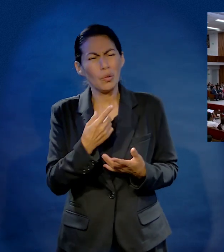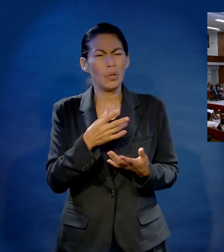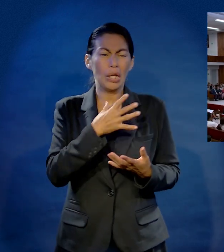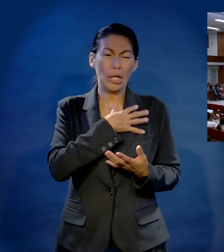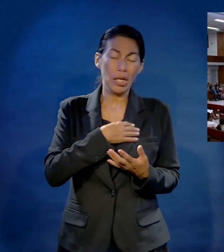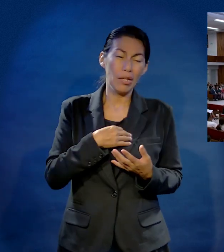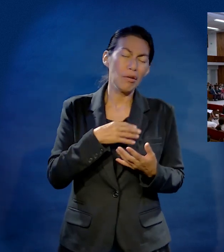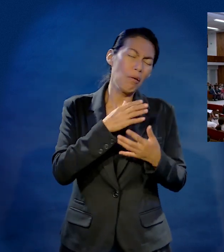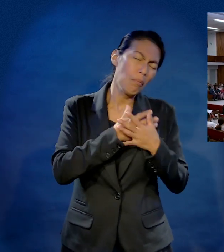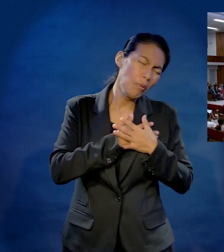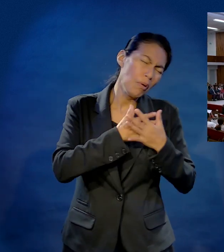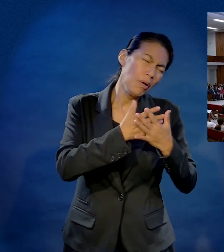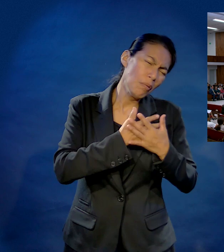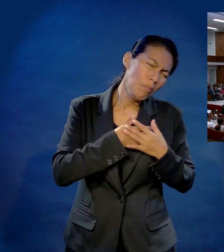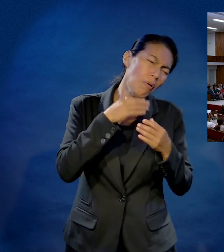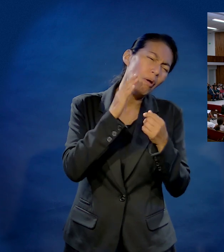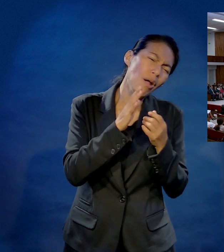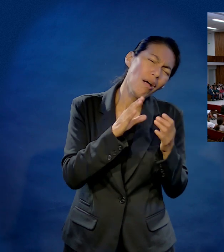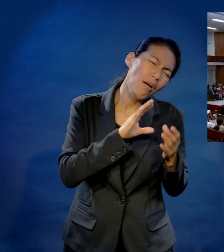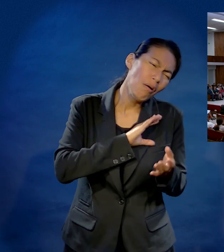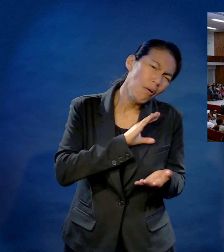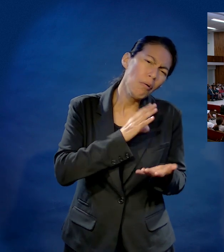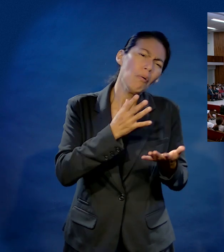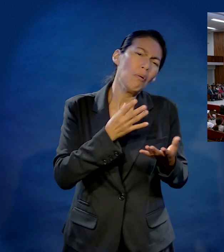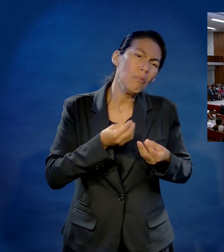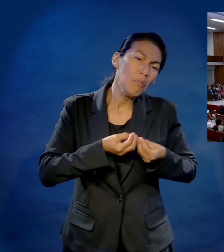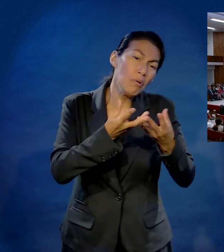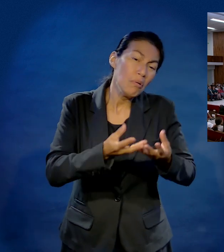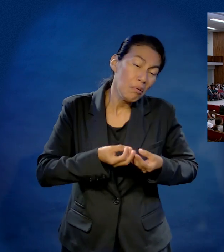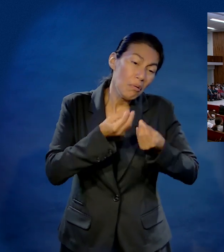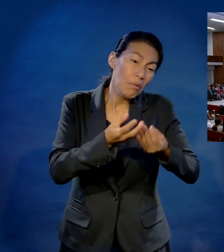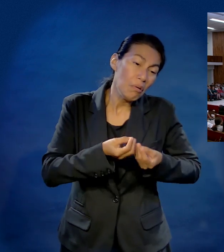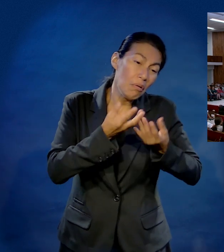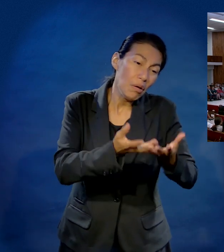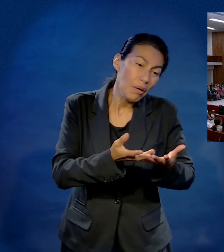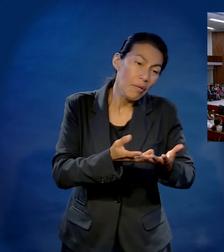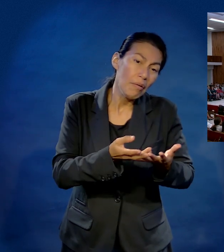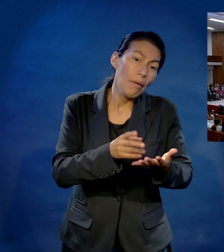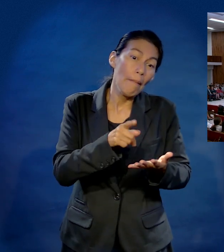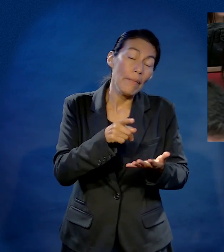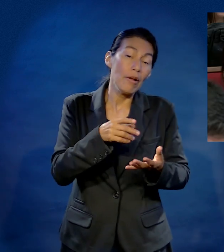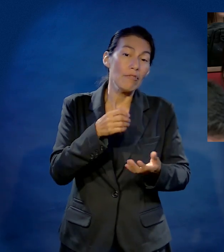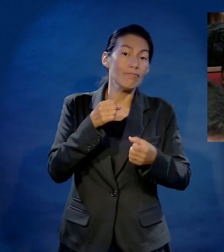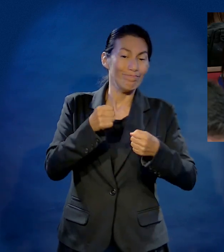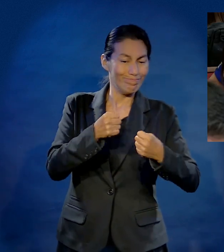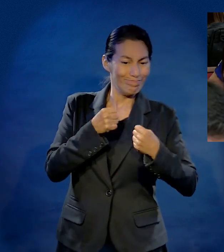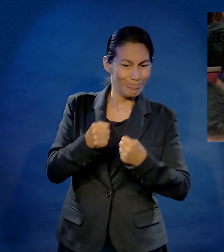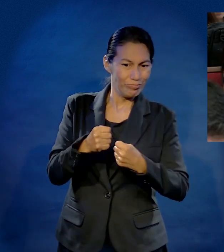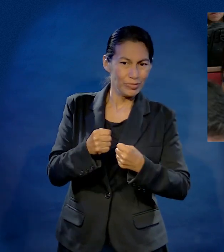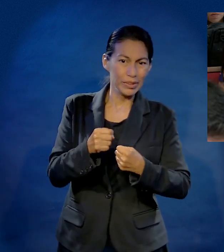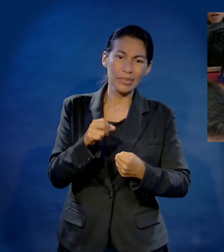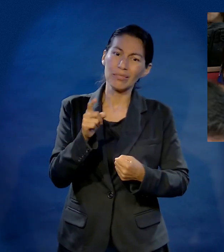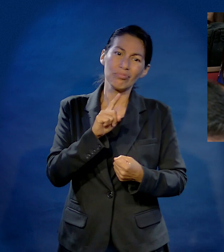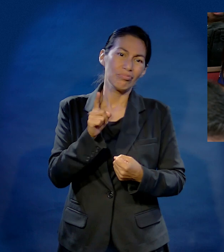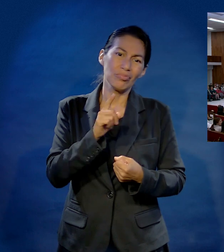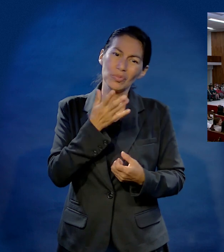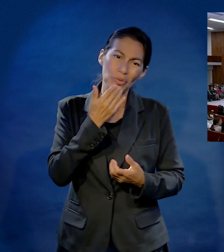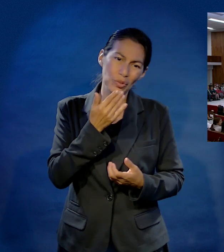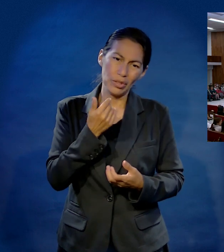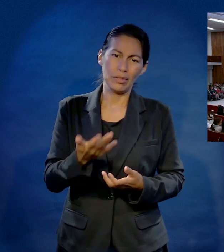quién es el más maravilloso del mundo! ¡Grandioso! ¡Ay, quién es! Así, todo meloso, así, amor, amor, amor. Probablemente el desarrollo del muchacho